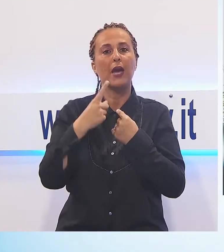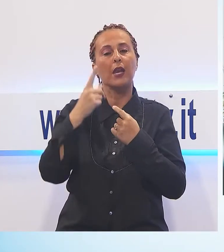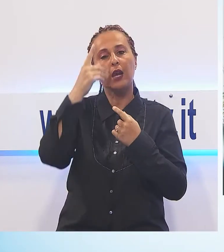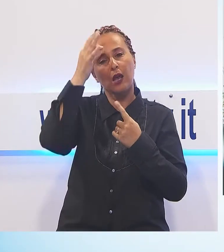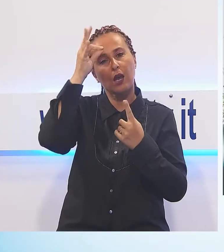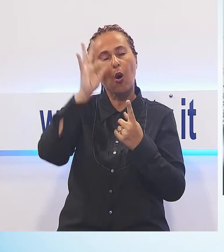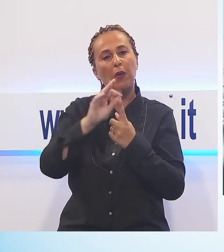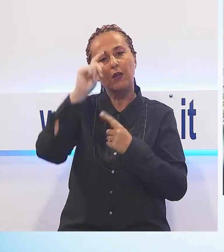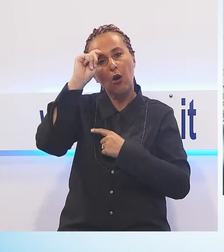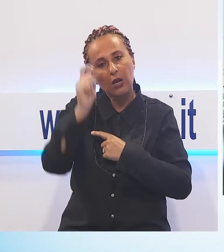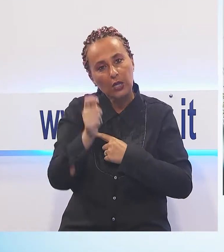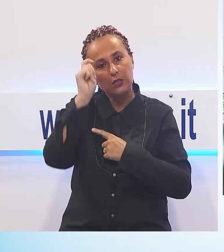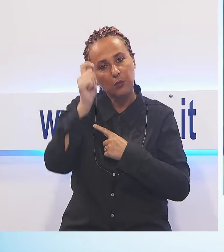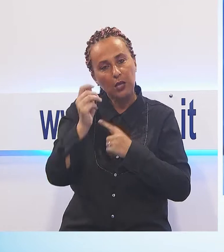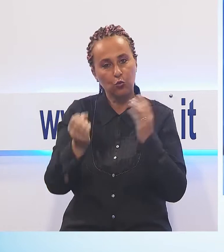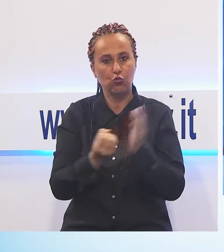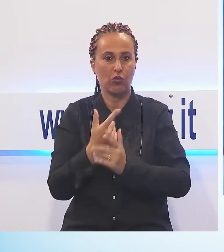grandi avvenimenti che le accadono.